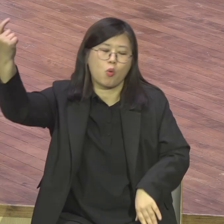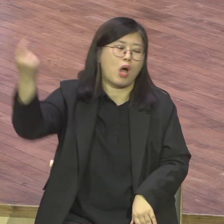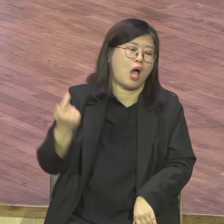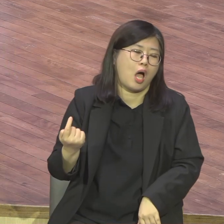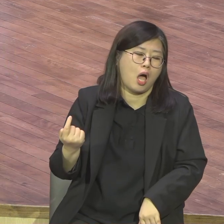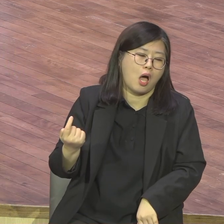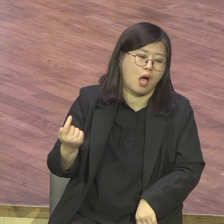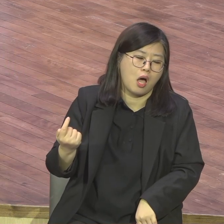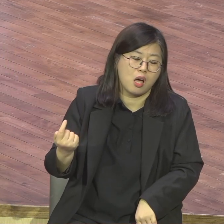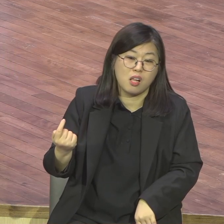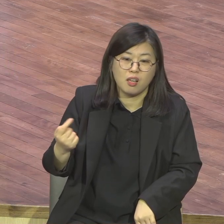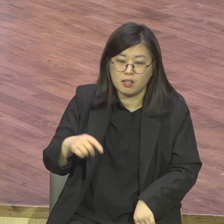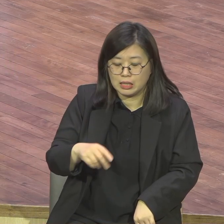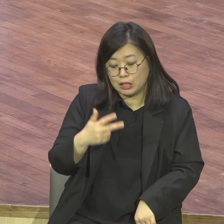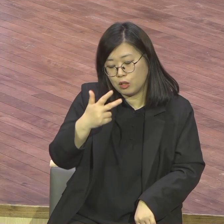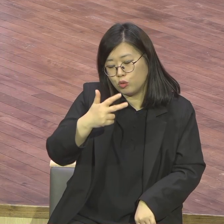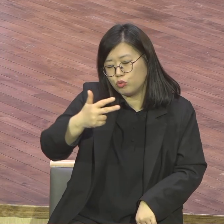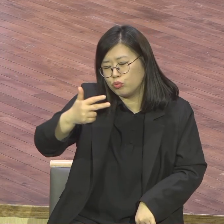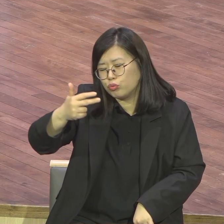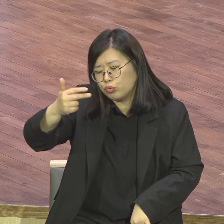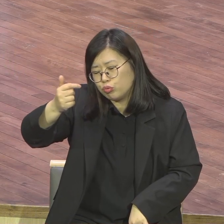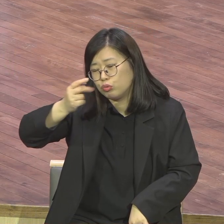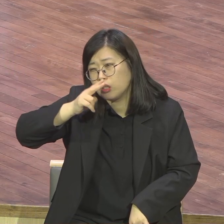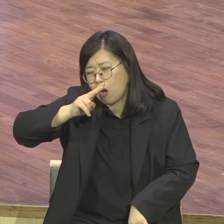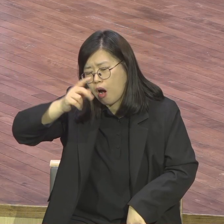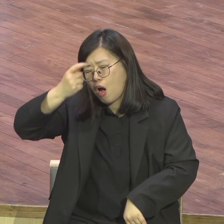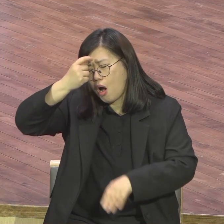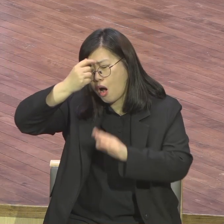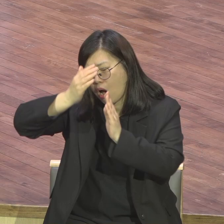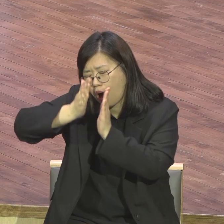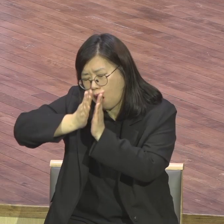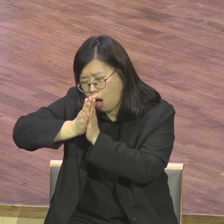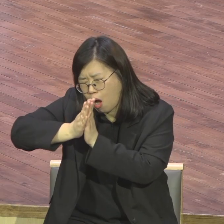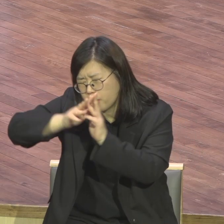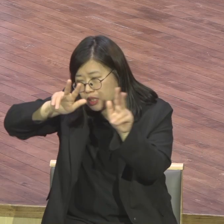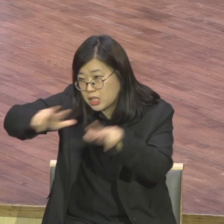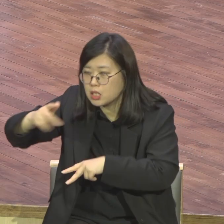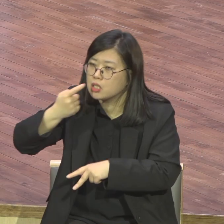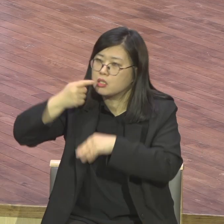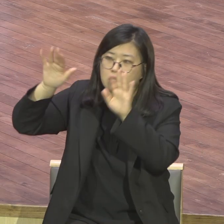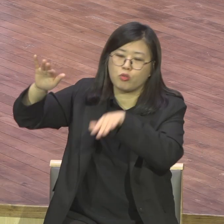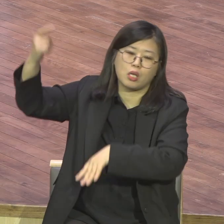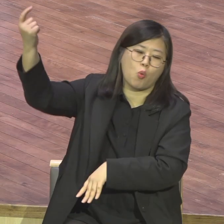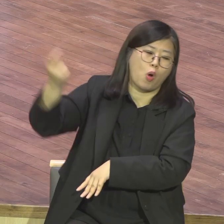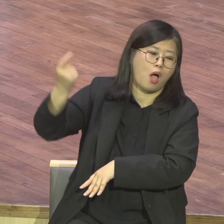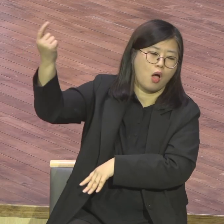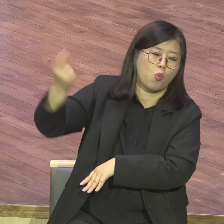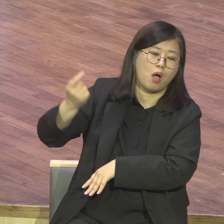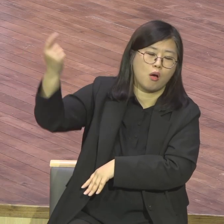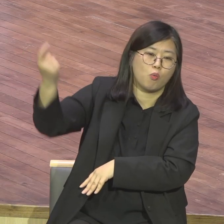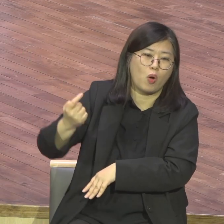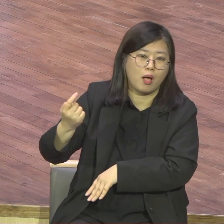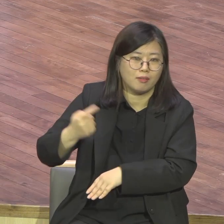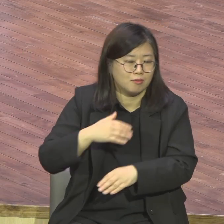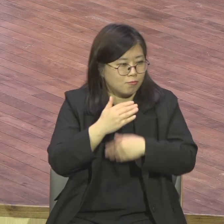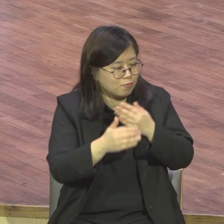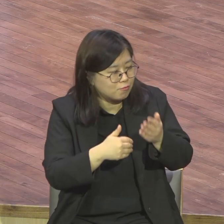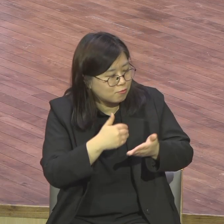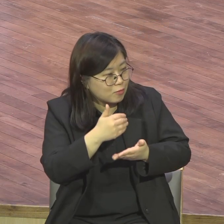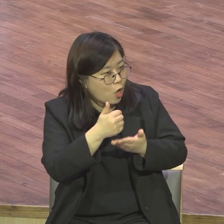지시하십니다 그게 천사들 하는 일이에요 우리 기도하면 하나님 다 들으시고 응답해 주세요 시공관을 초월한